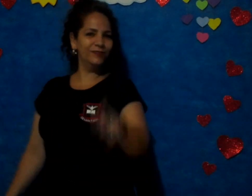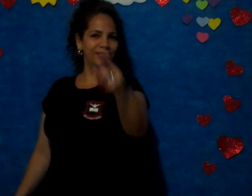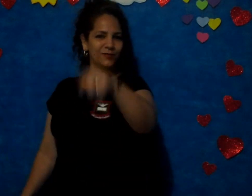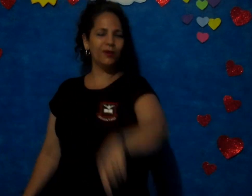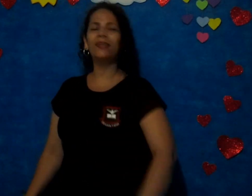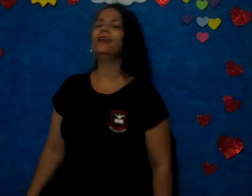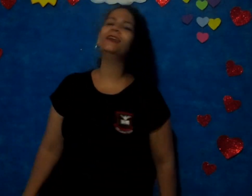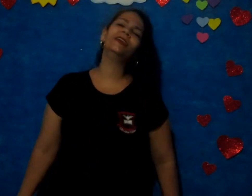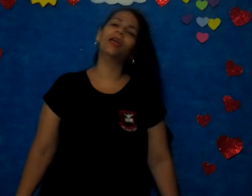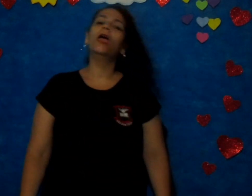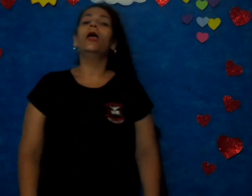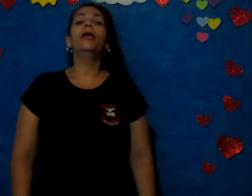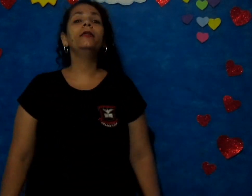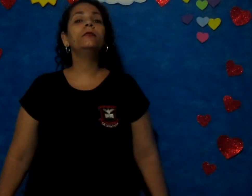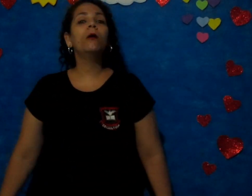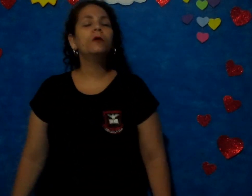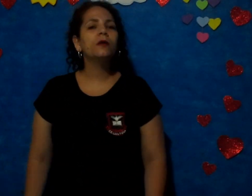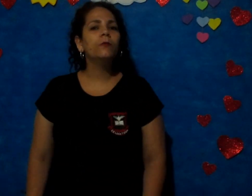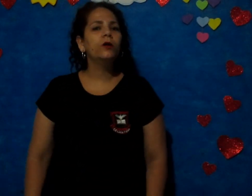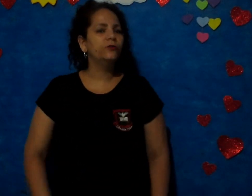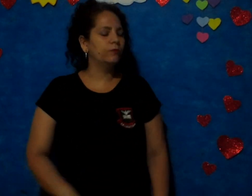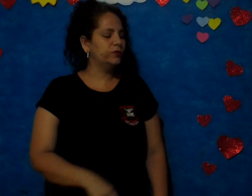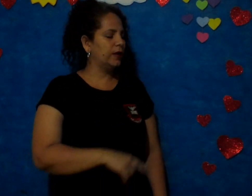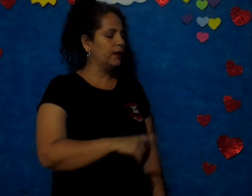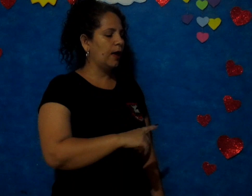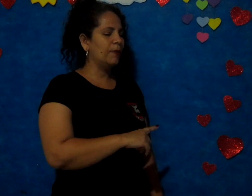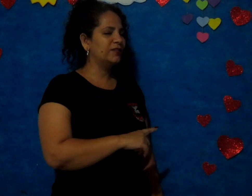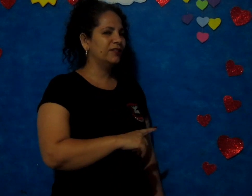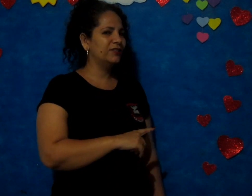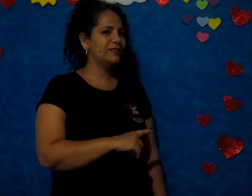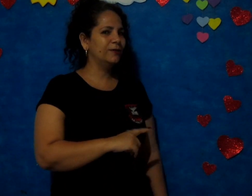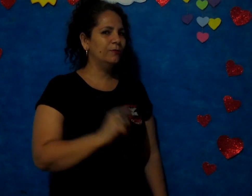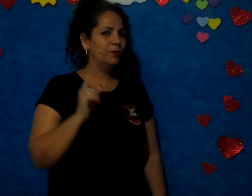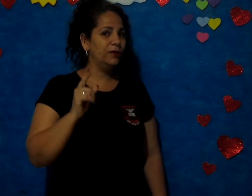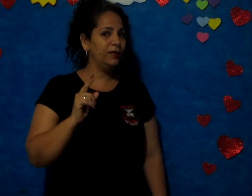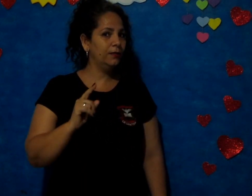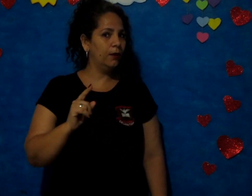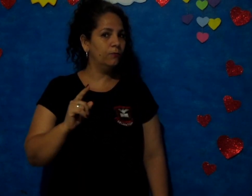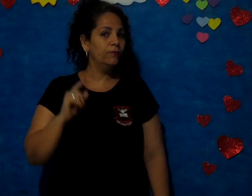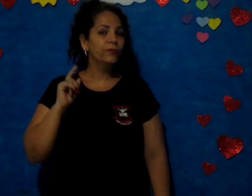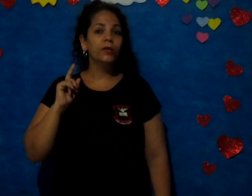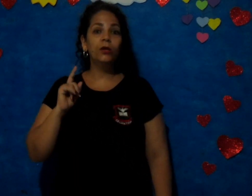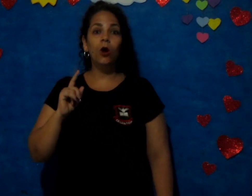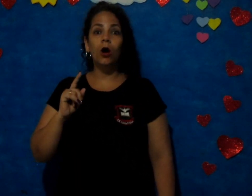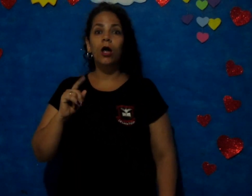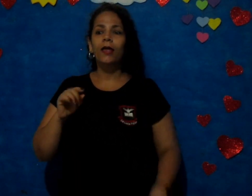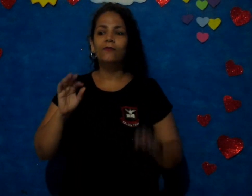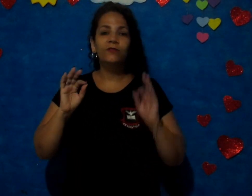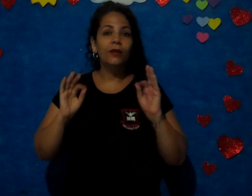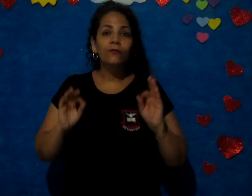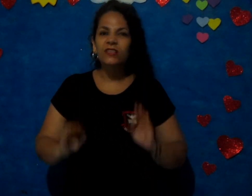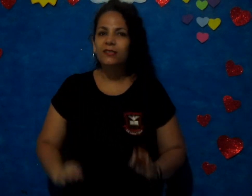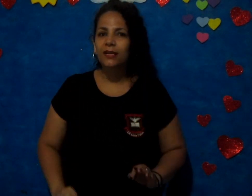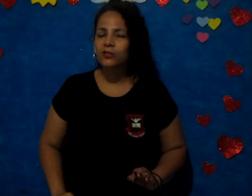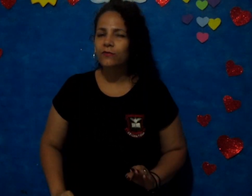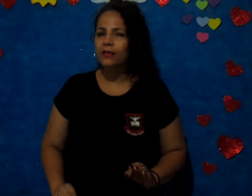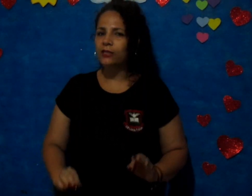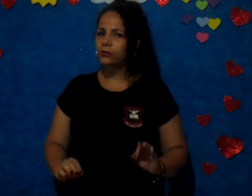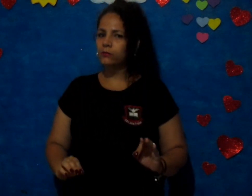isso aí! Então, meus amores, vamos treinar bastante esse número lindão! E ó, tem que fazer atividade no